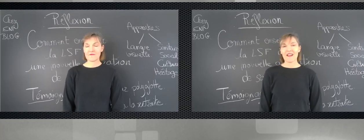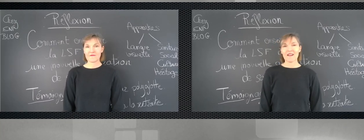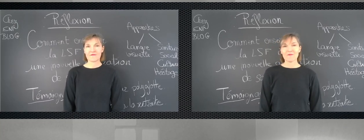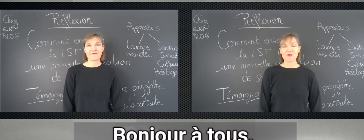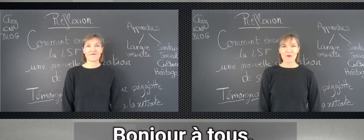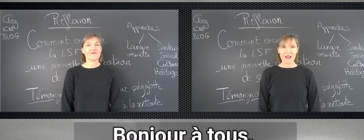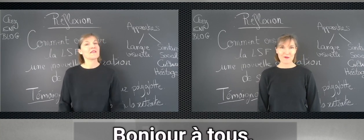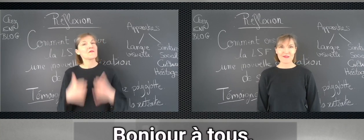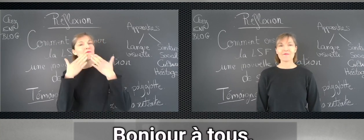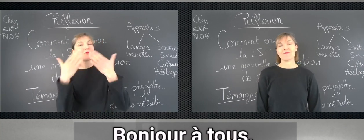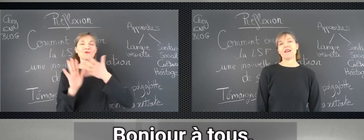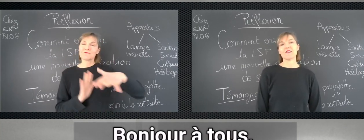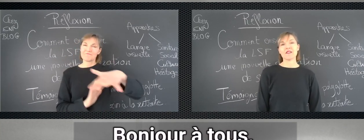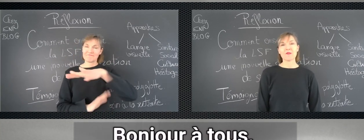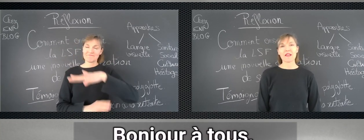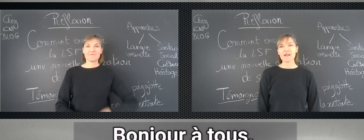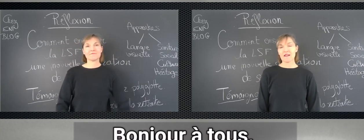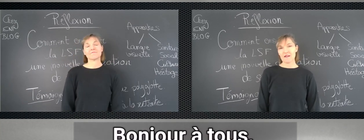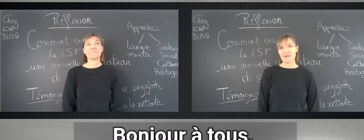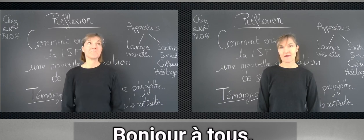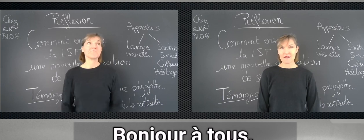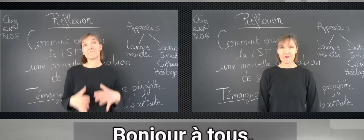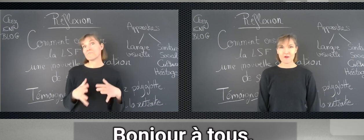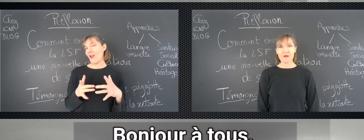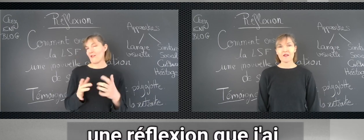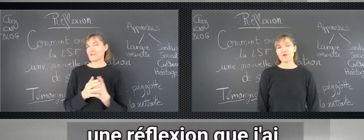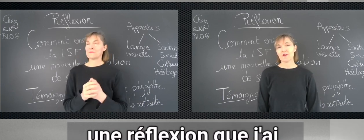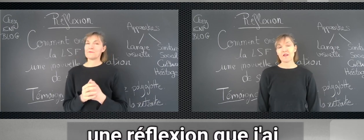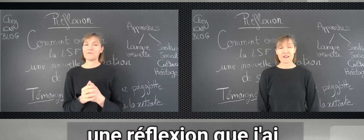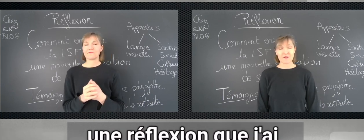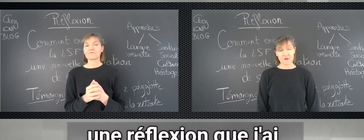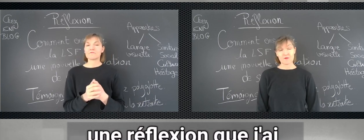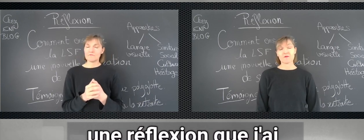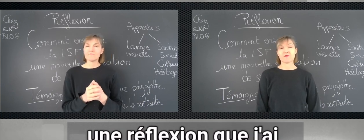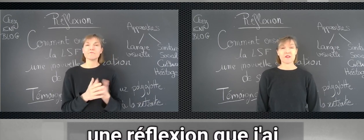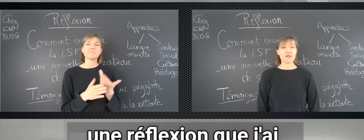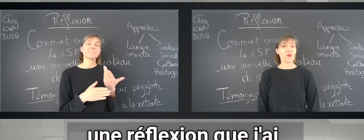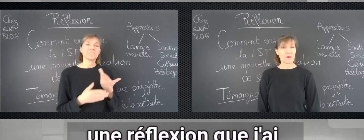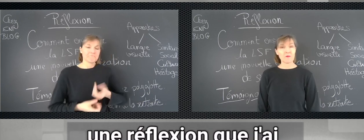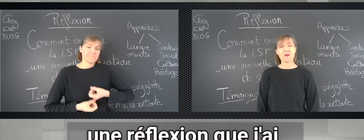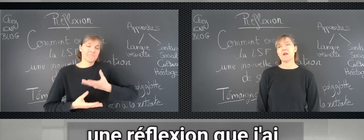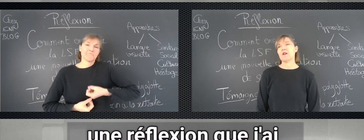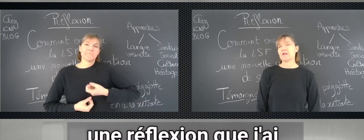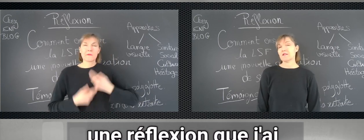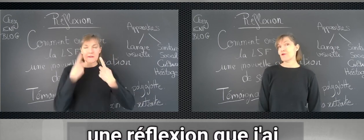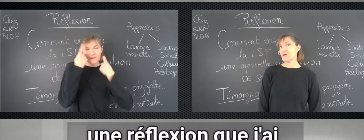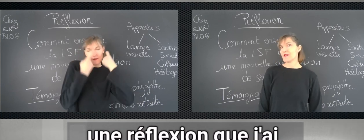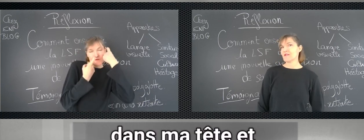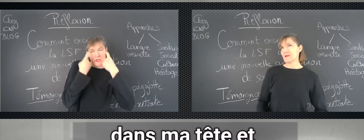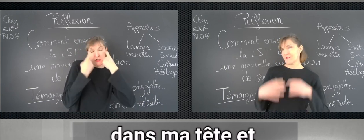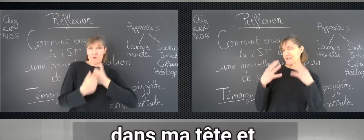Bonjour à tous, j'aimerais développer une réflexion que j'ai moi-même développée dans ma tête